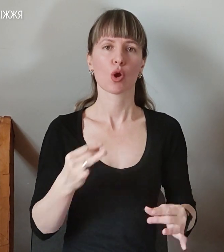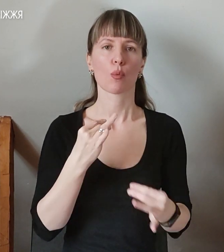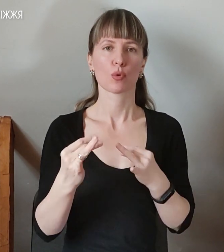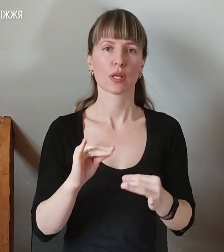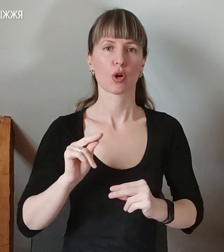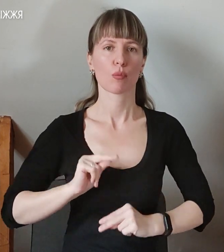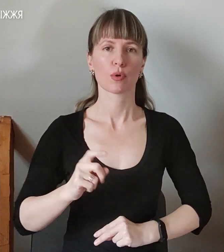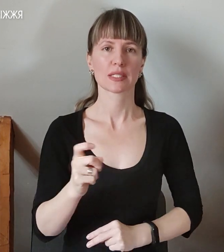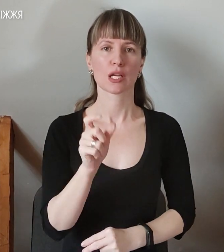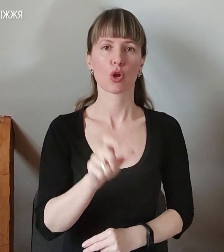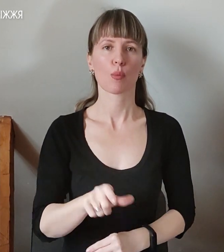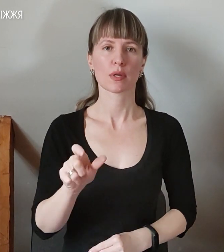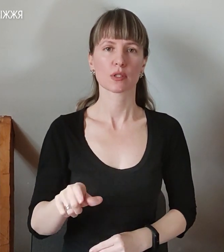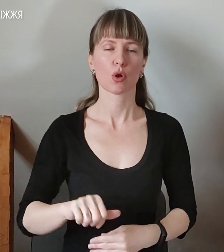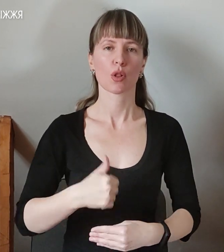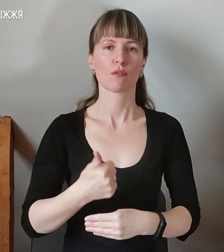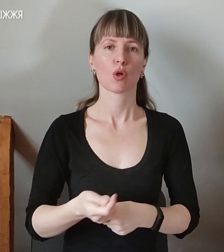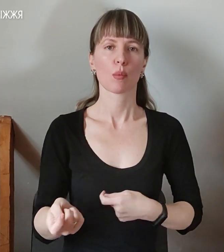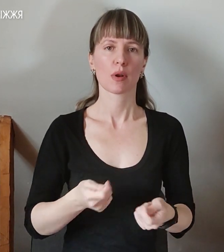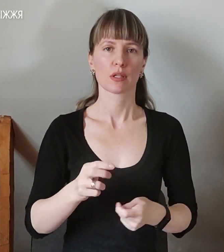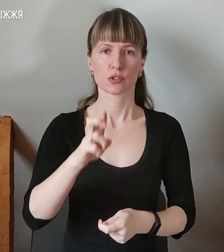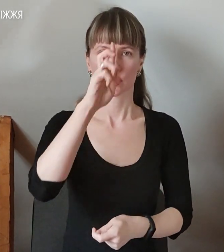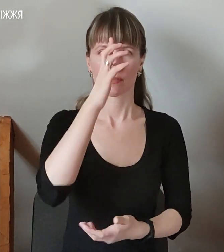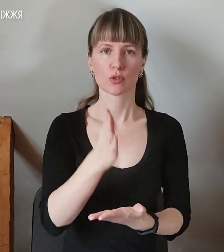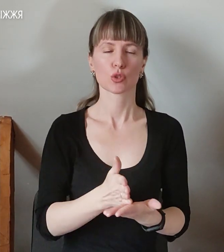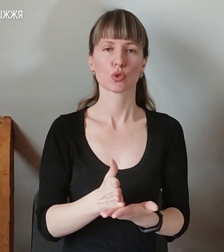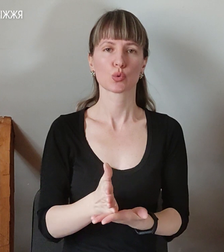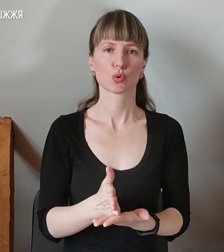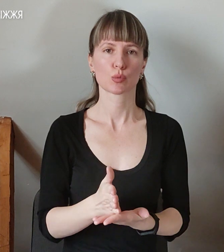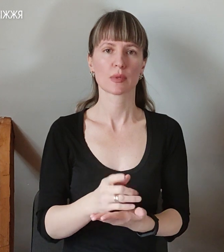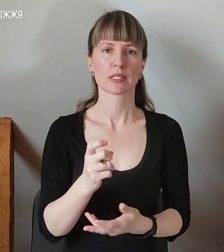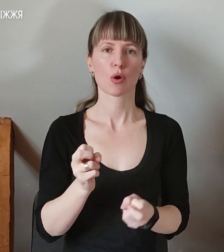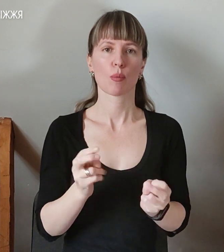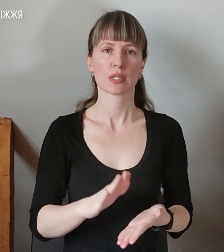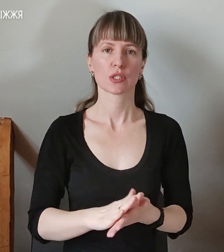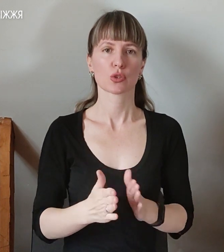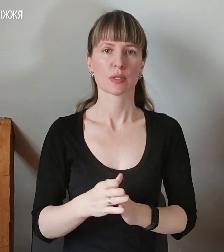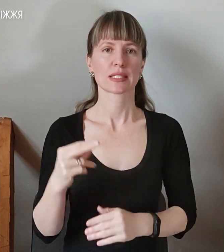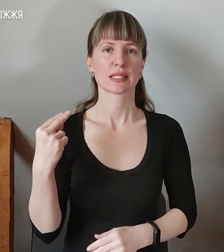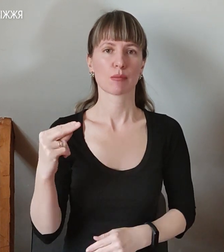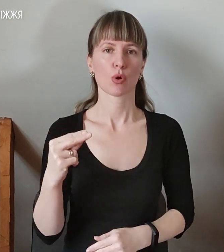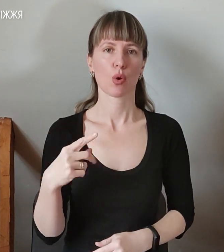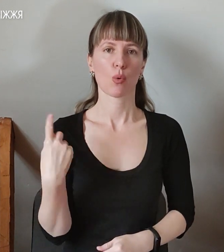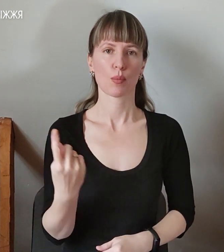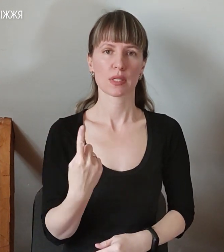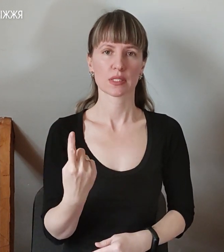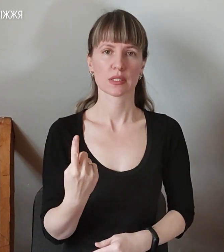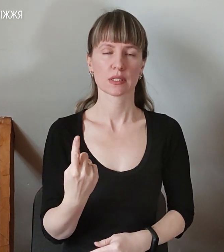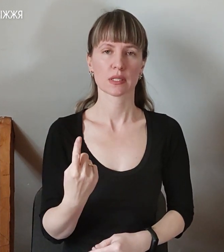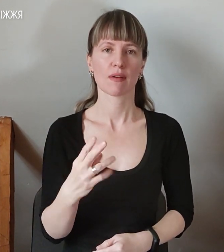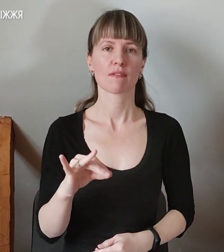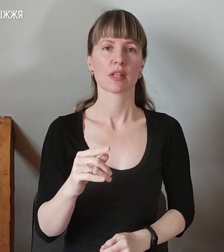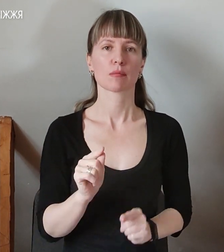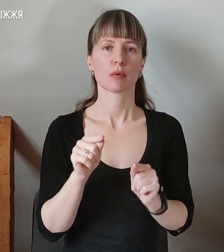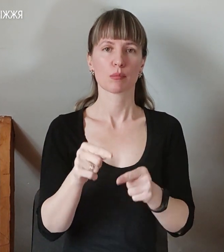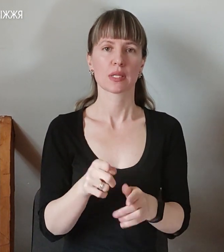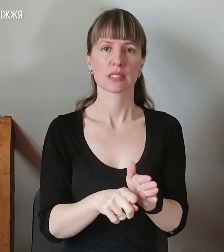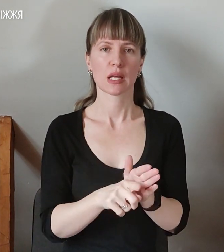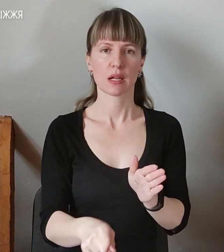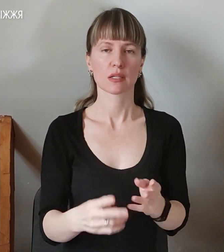роботи з громадськістю головного управління Державної служби з надзвичайної ситуації Запорізької області. Від потрапляння снарядів загорівся дах,